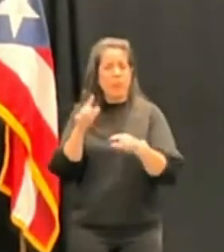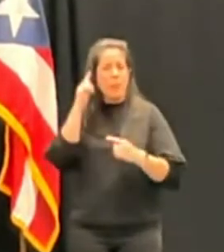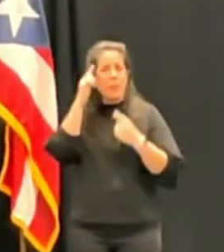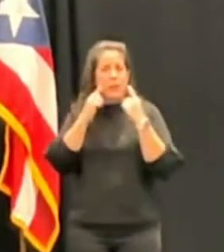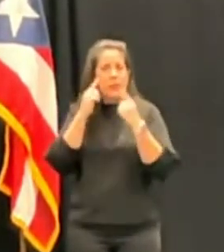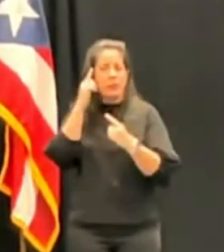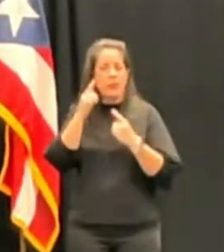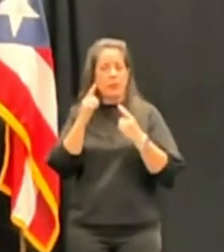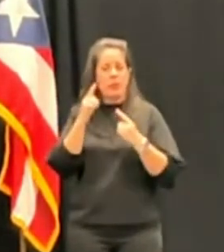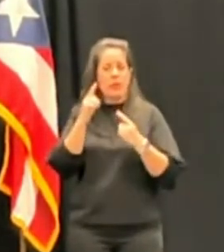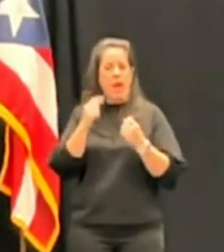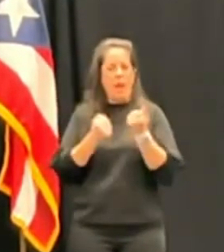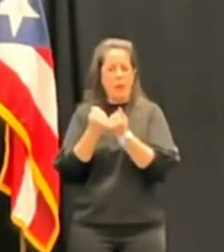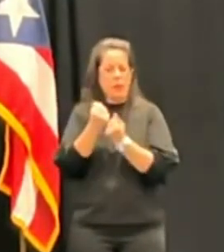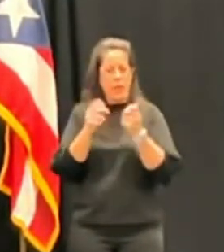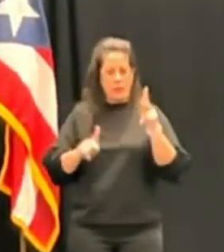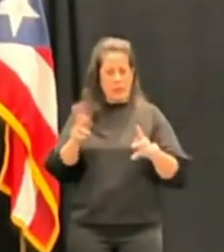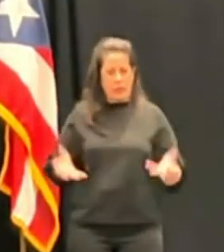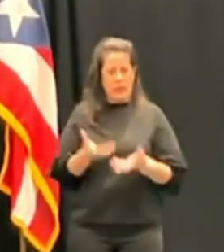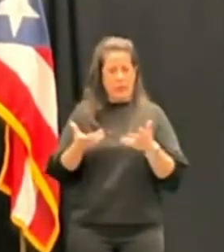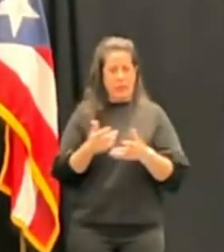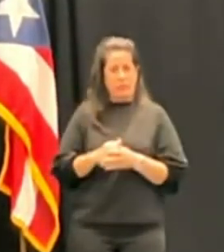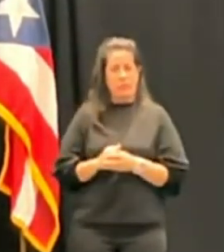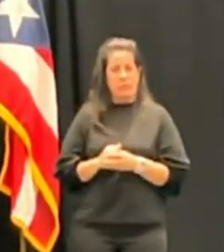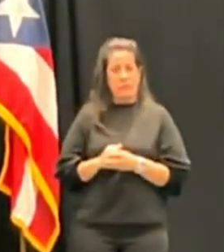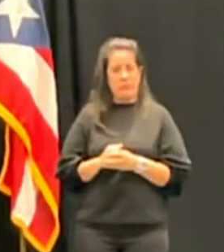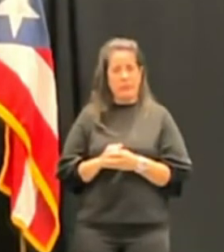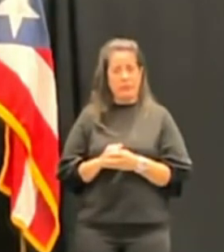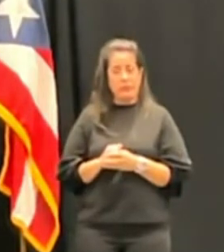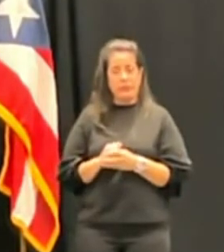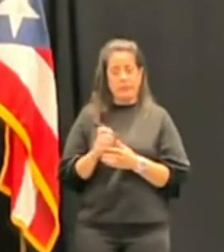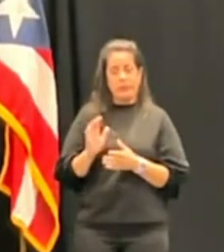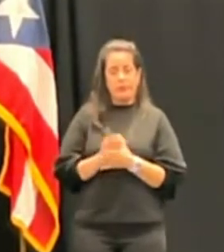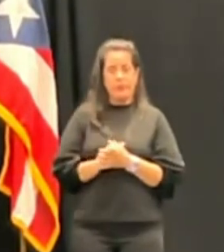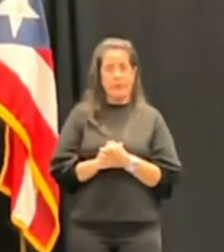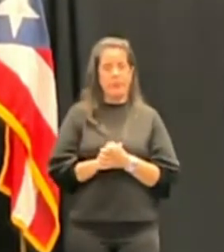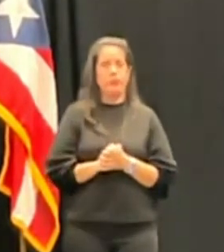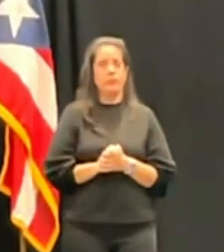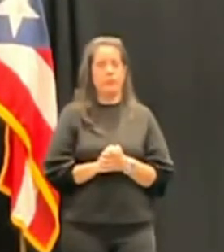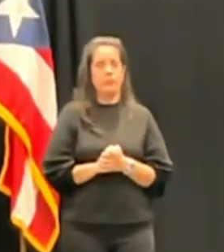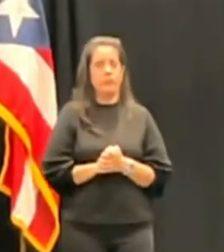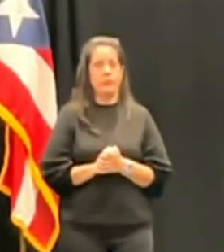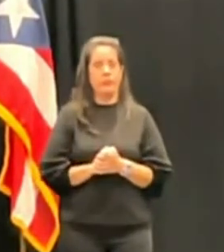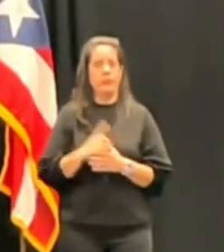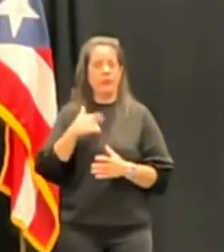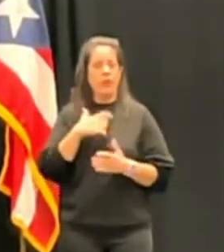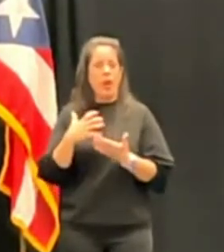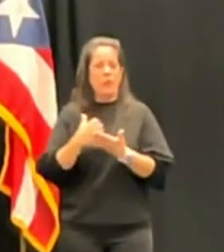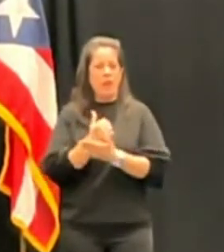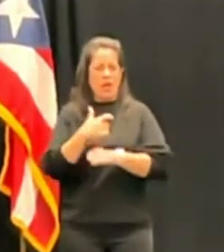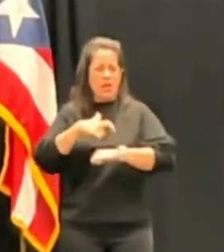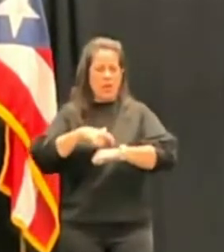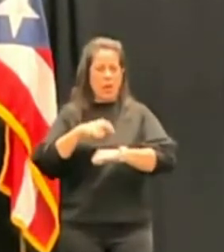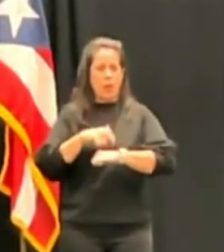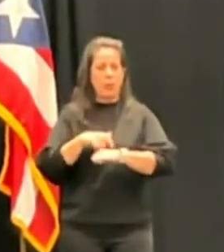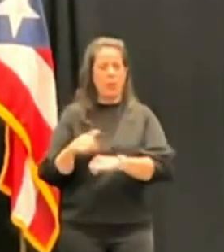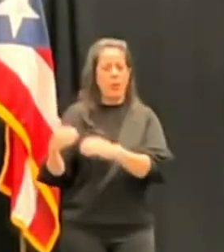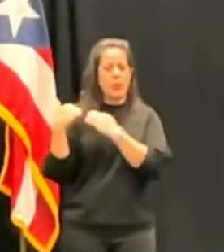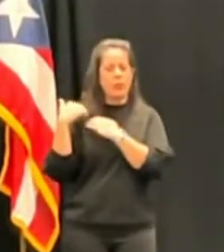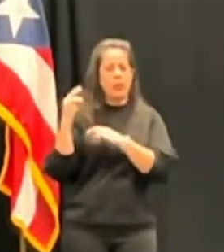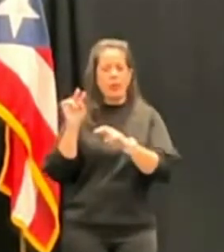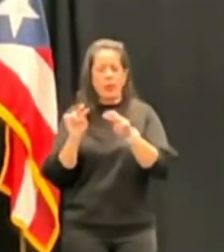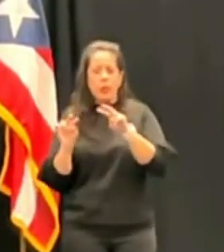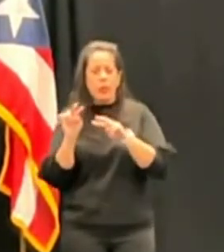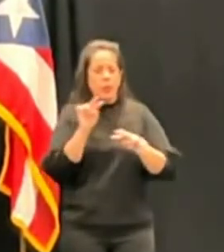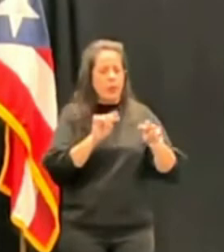de nuestra gente. Primero, que no hemos tomado el tiempo y la responsabilidad de buscar